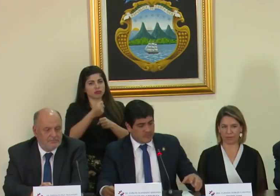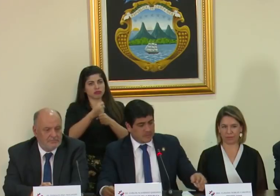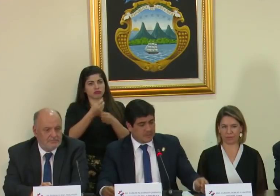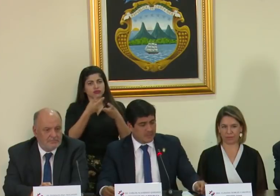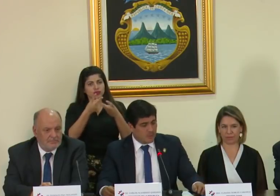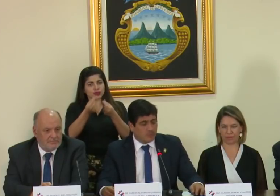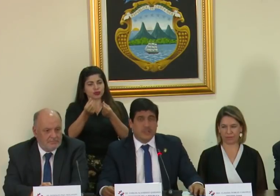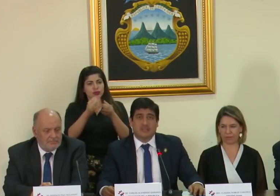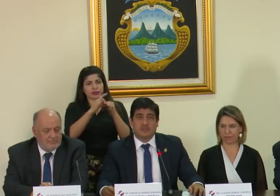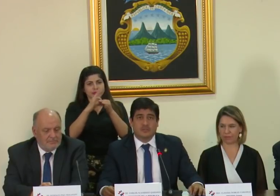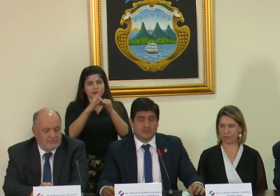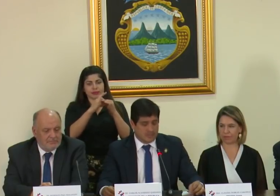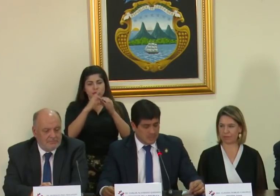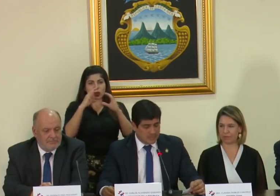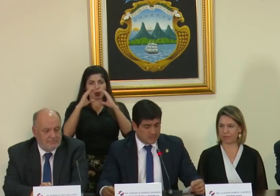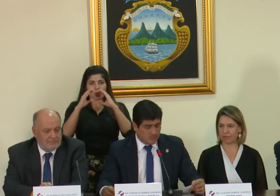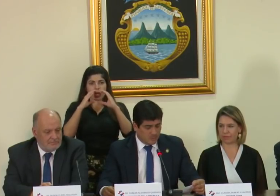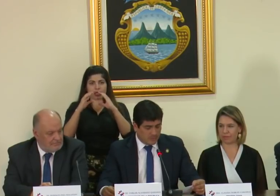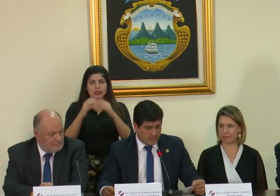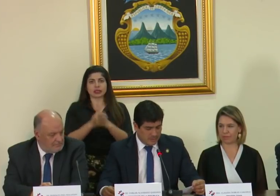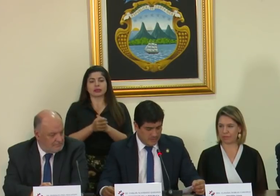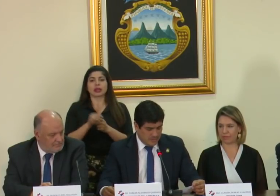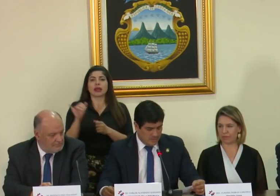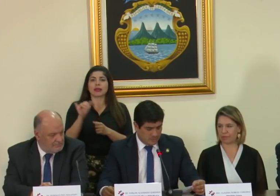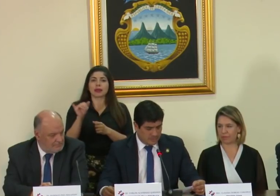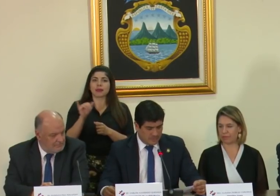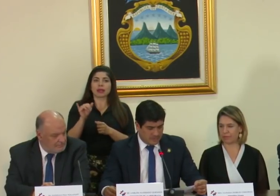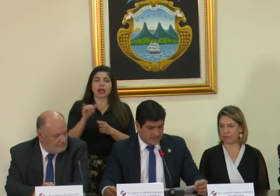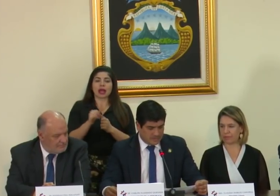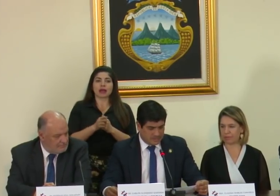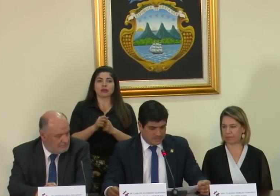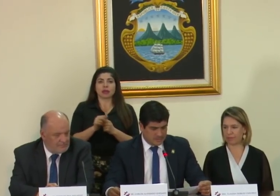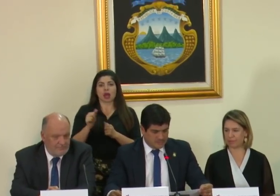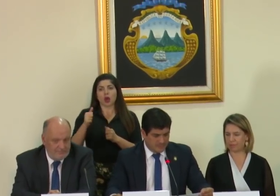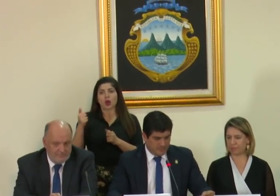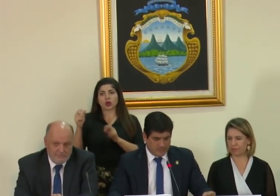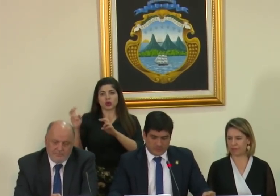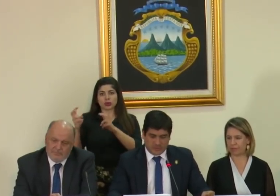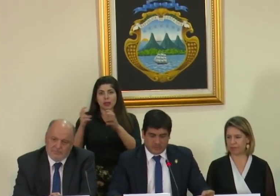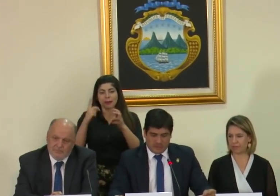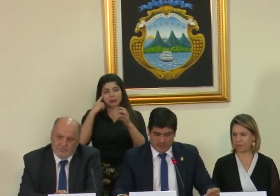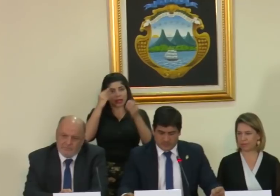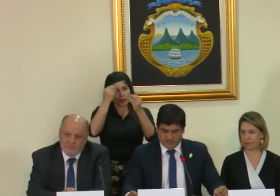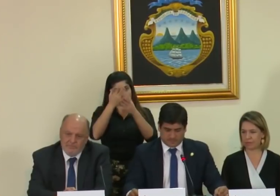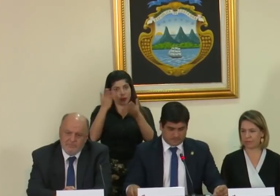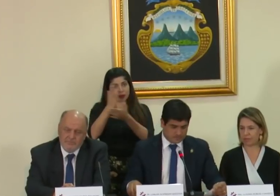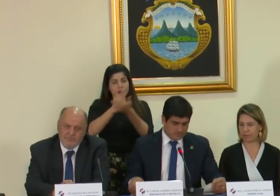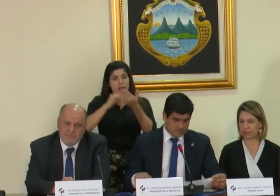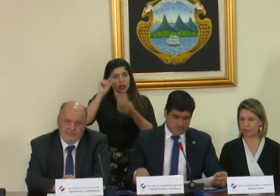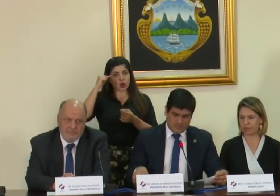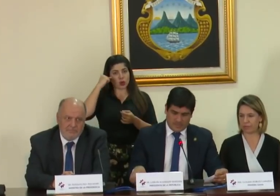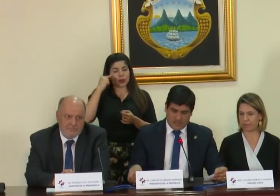fluido en materia de comunicación, así como de otras materias de información del gobierno.